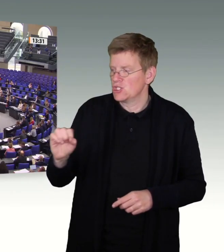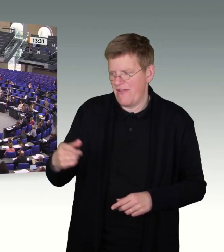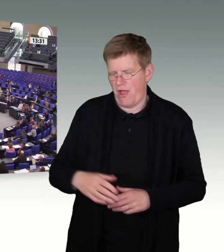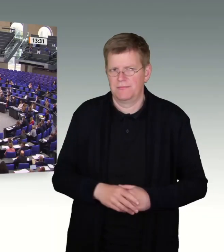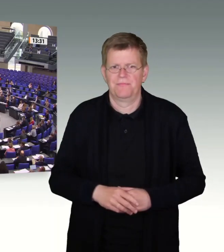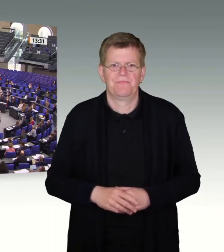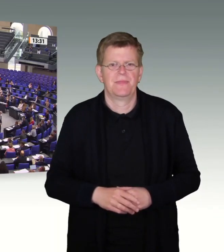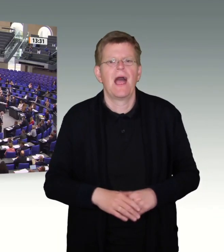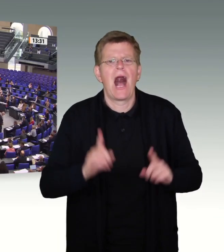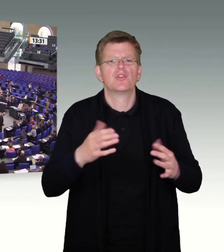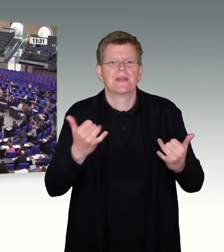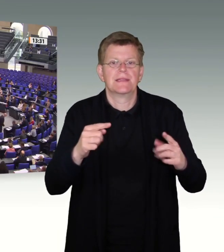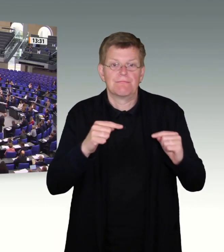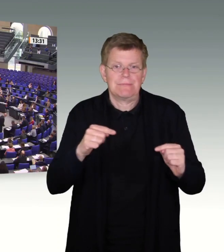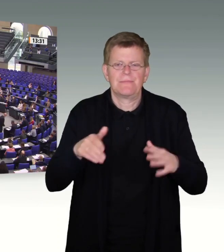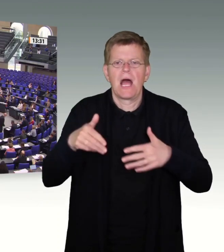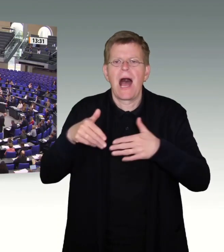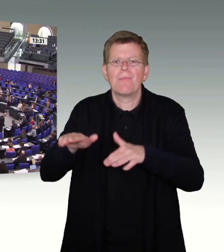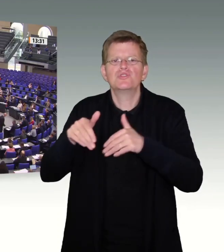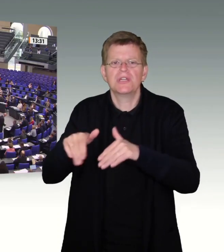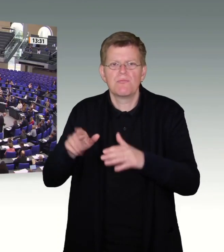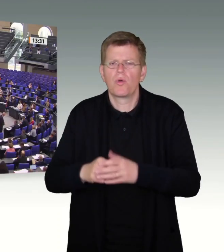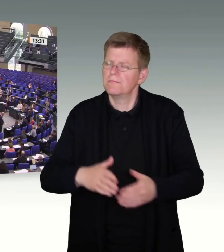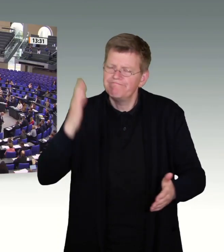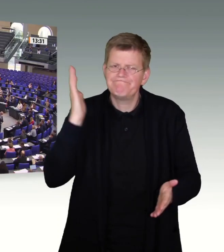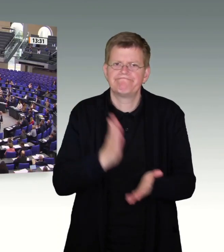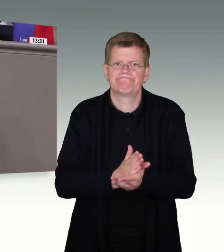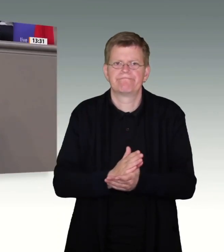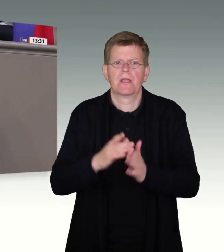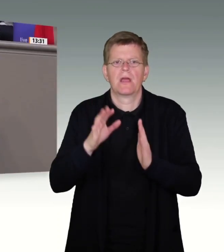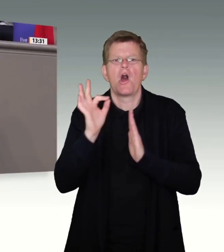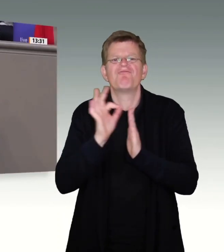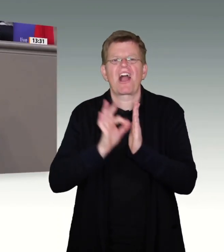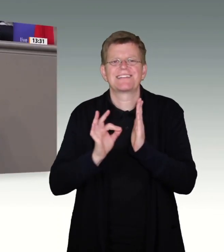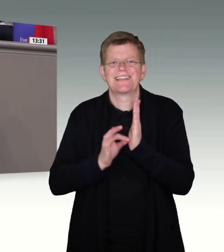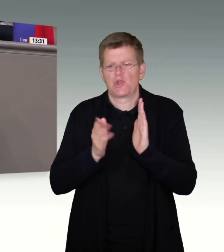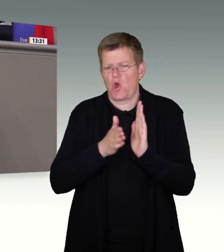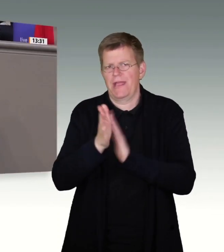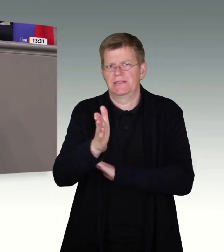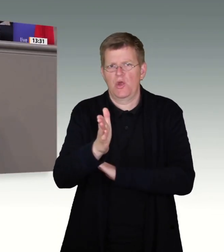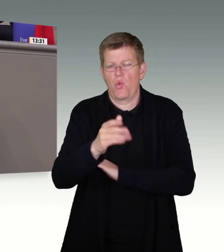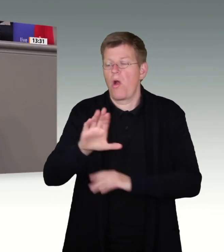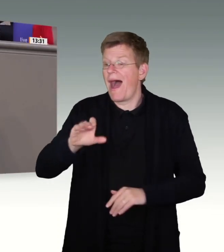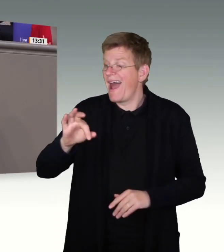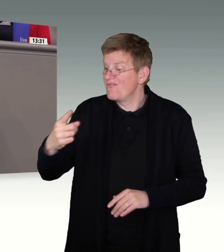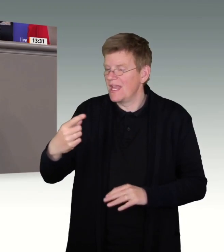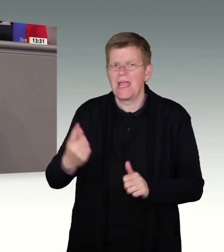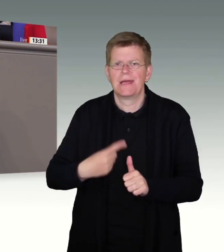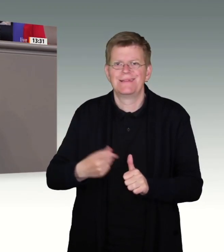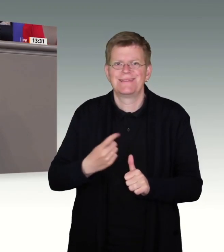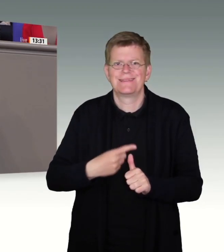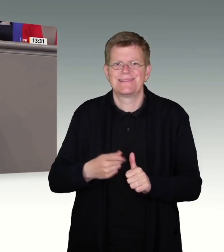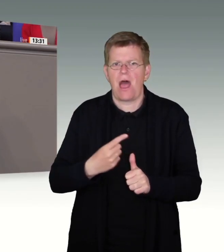Die Debatte um Abschiebung muss sich endlich an Fakten orientieren. Wiederholt werden von der AfD Zahlen aus